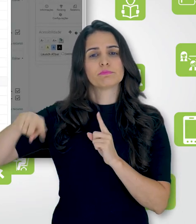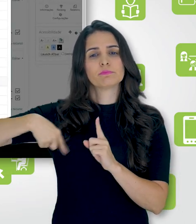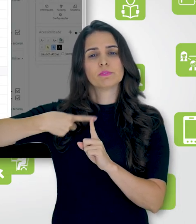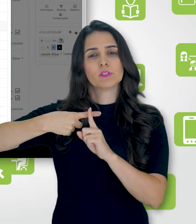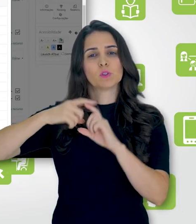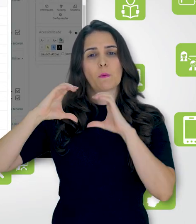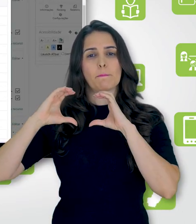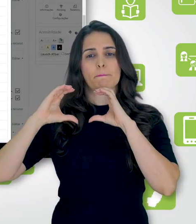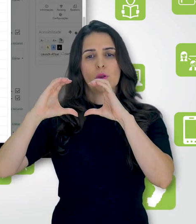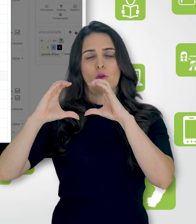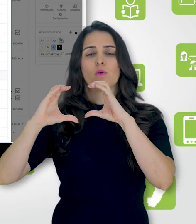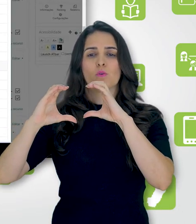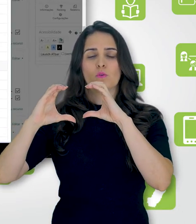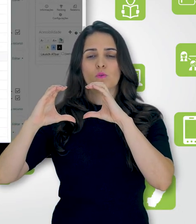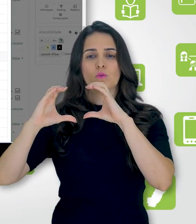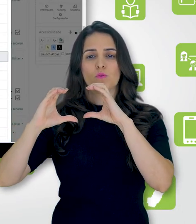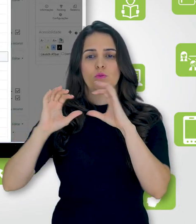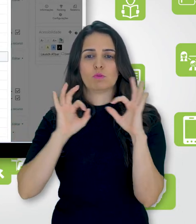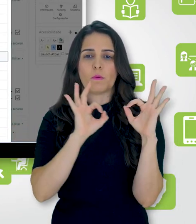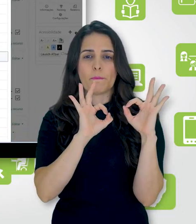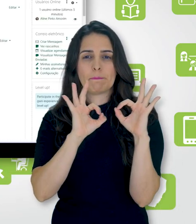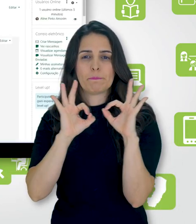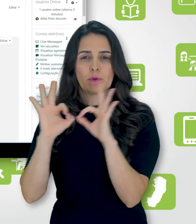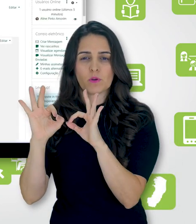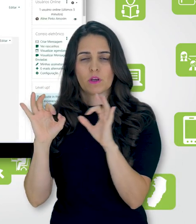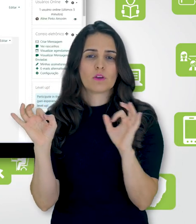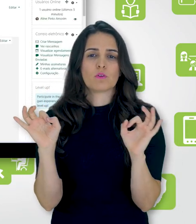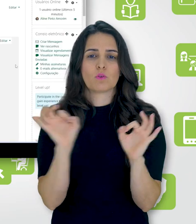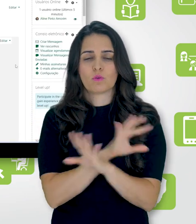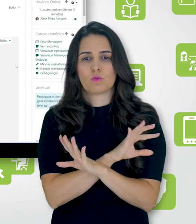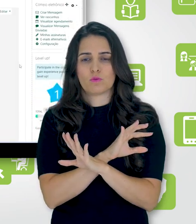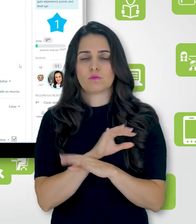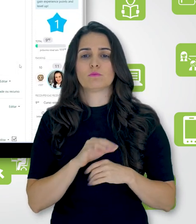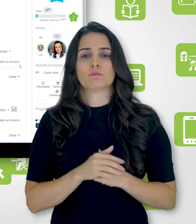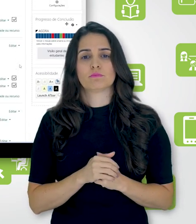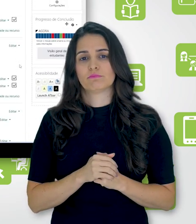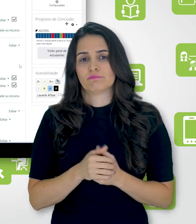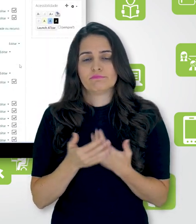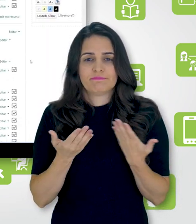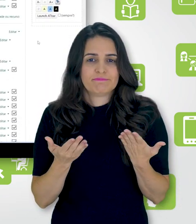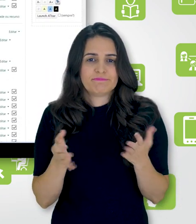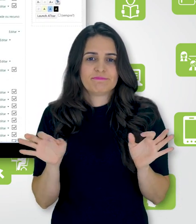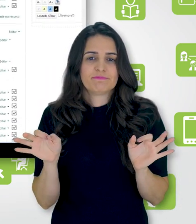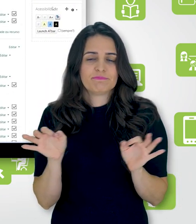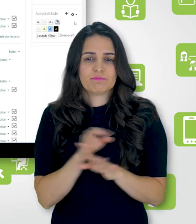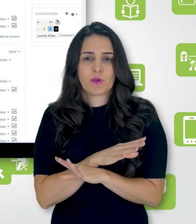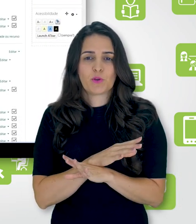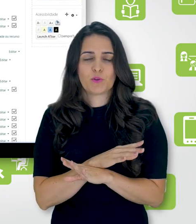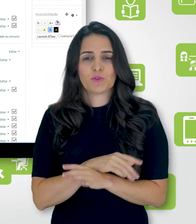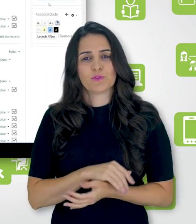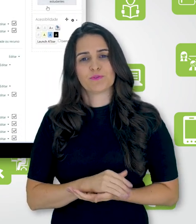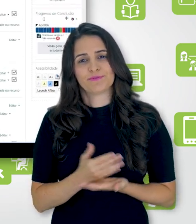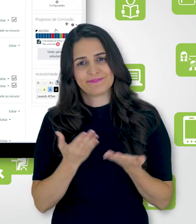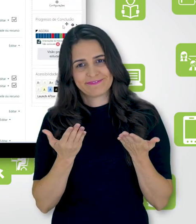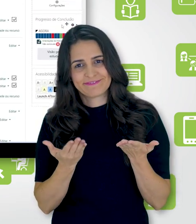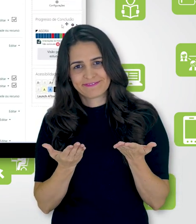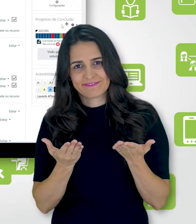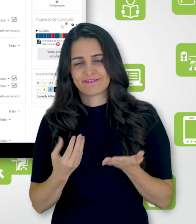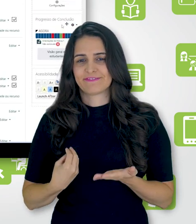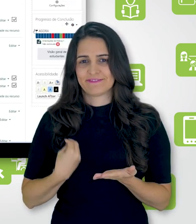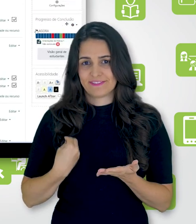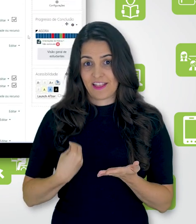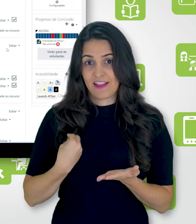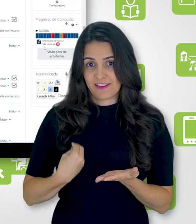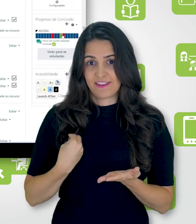bloco, vamos progresso de conclusão e pronto, o bloco já está aqui.